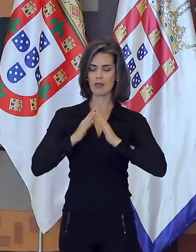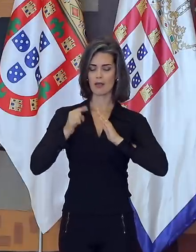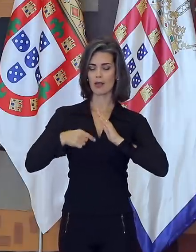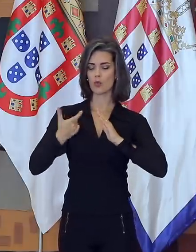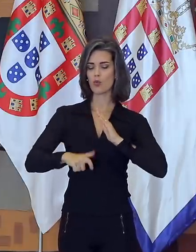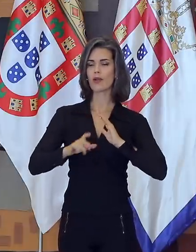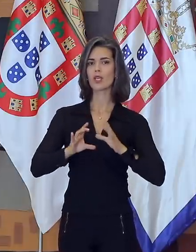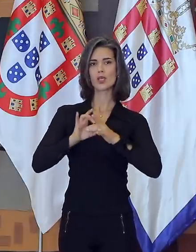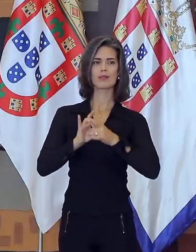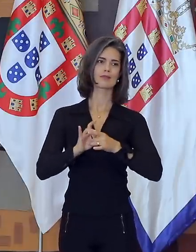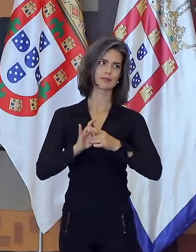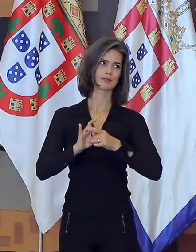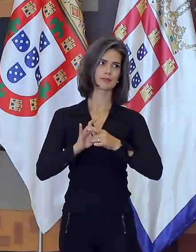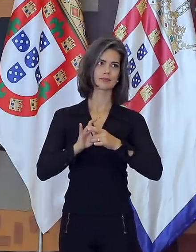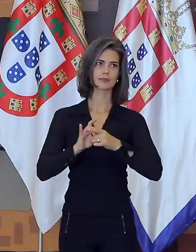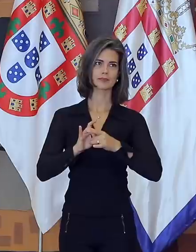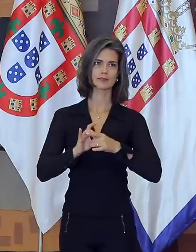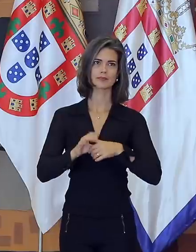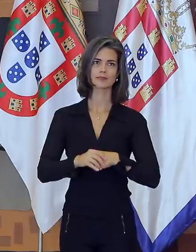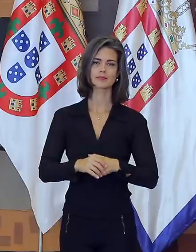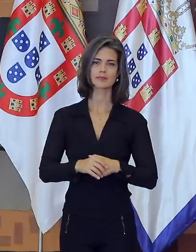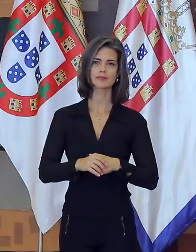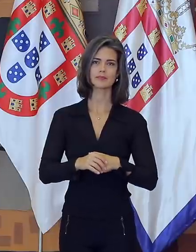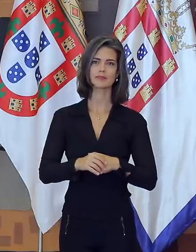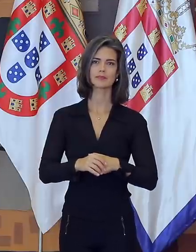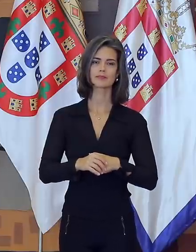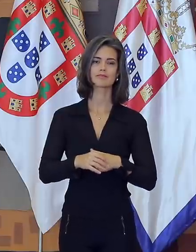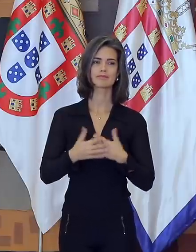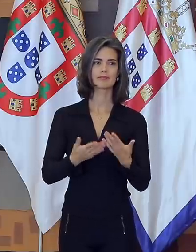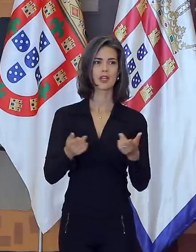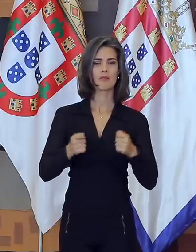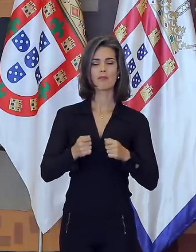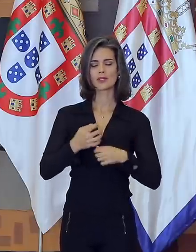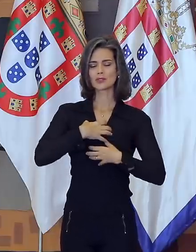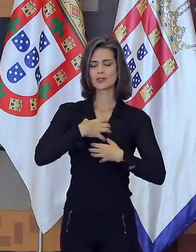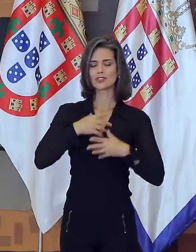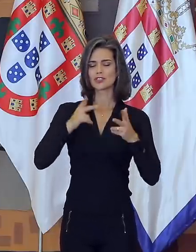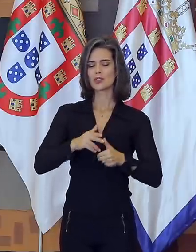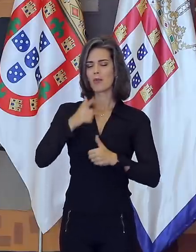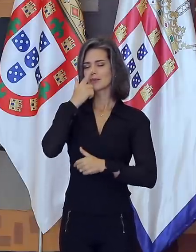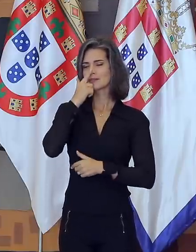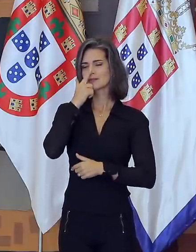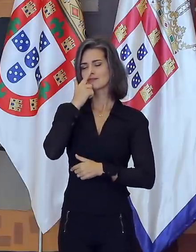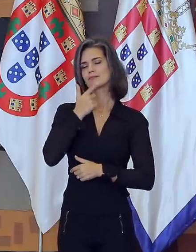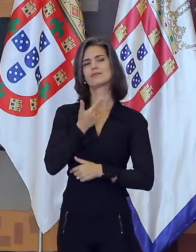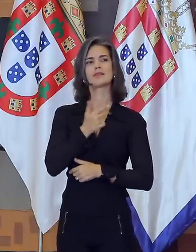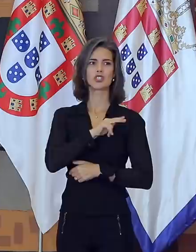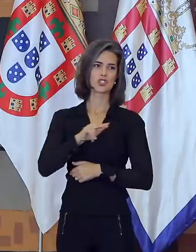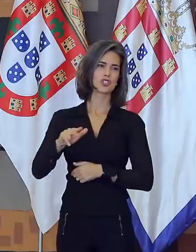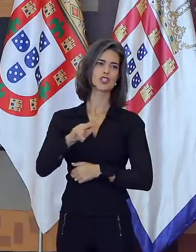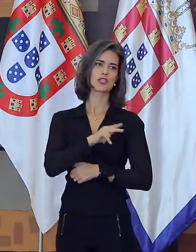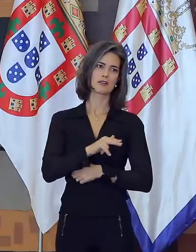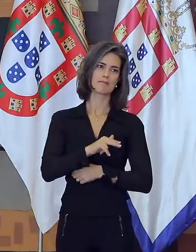que nos une, nos realmente, enfim, nos irmana, e isso a embaixadora Celina captou muito